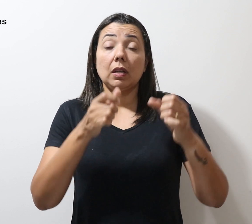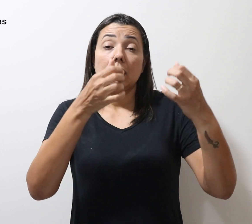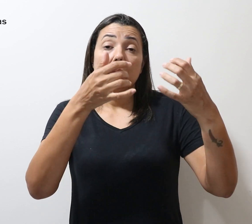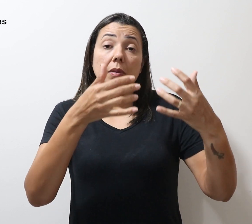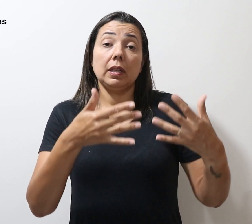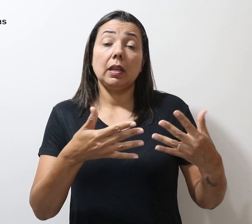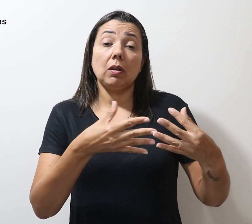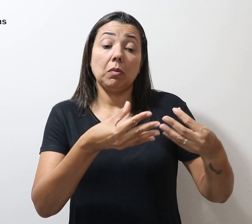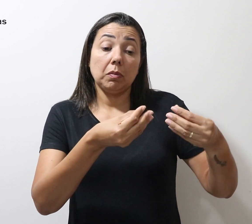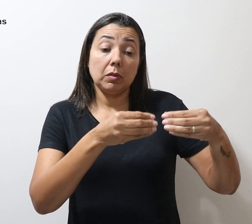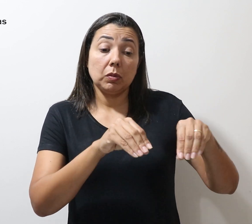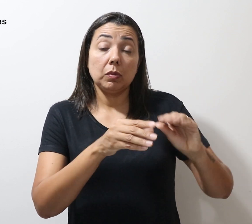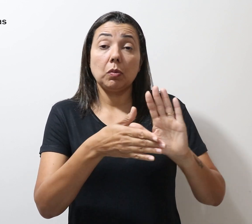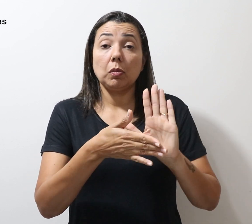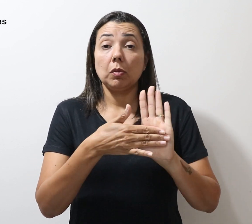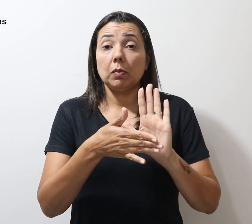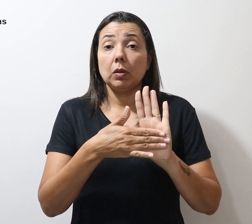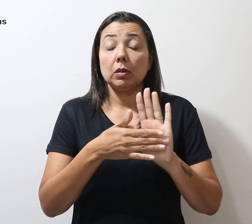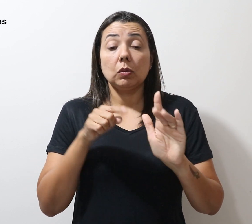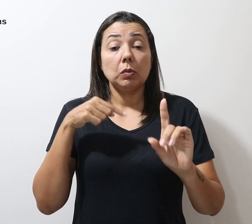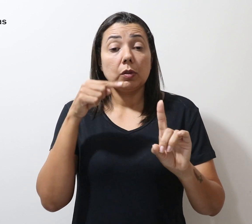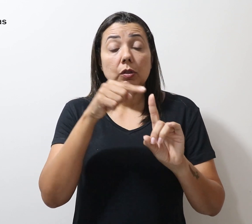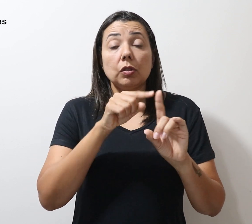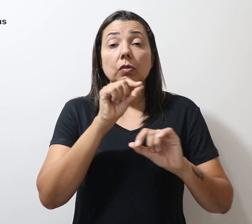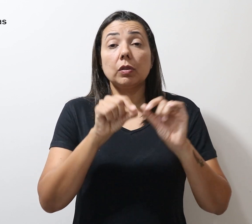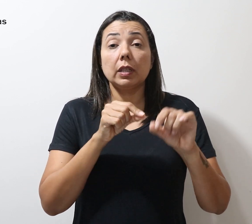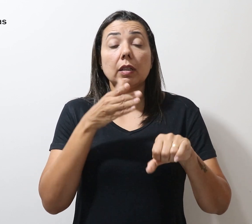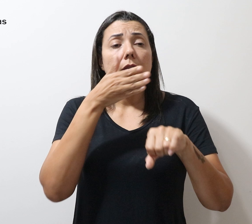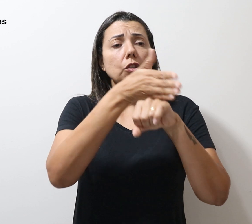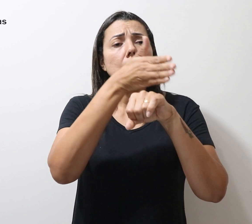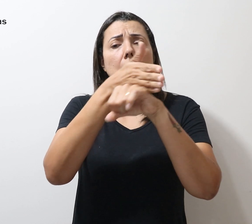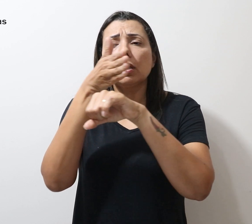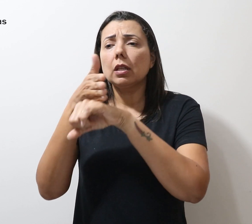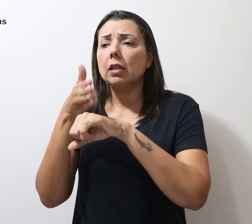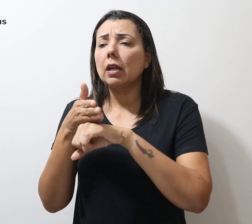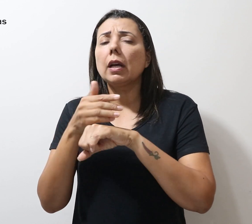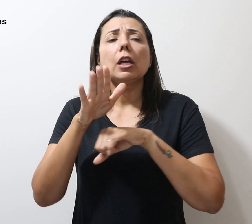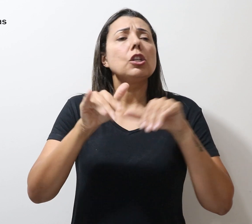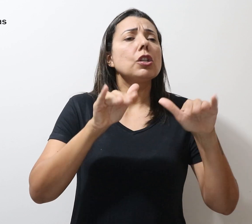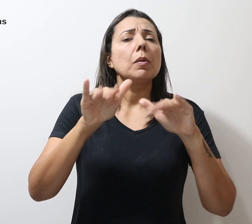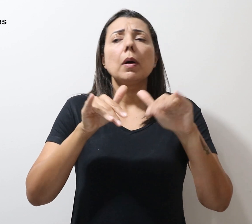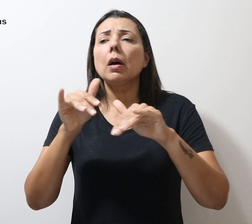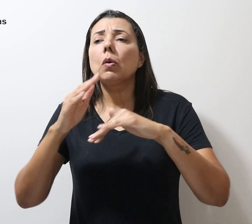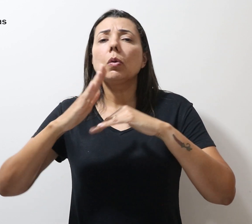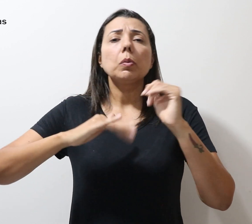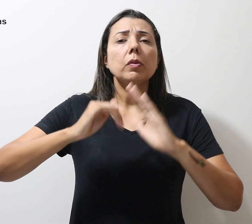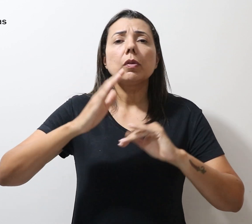prejuízos da proposta, o objetivo das visitas é mobilizar a categoria para a luta